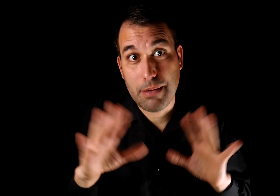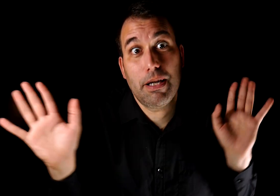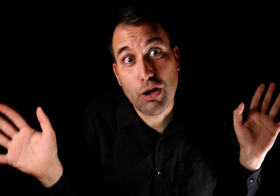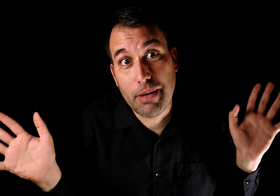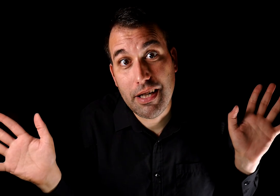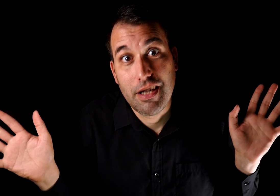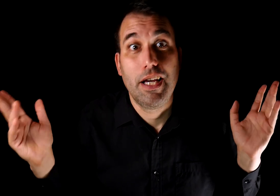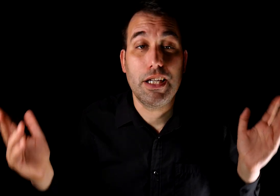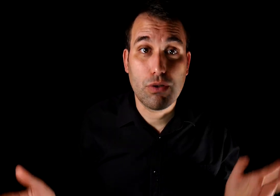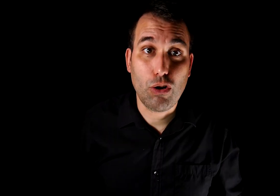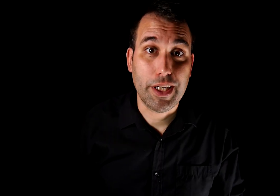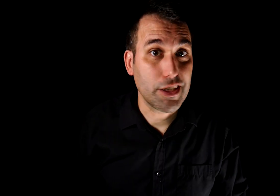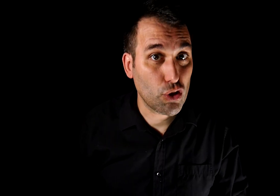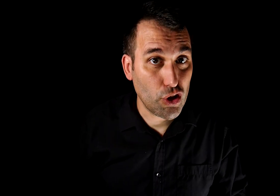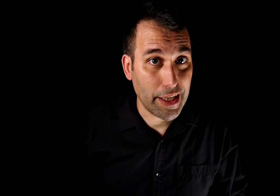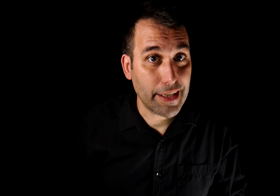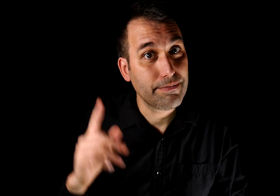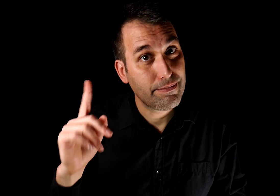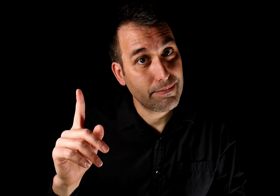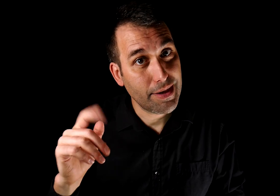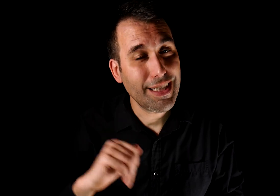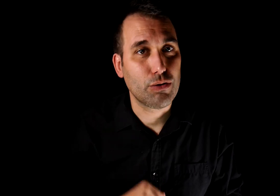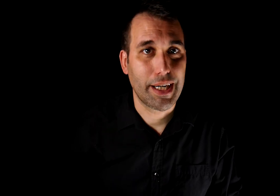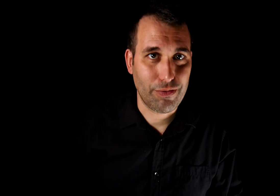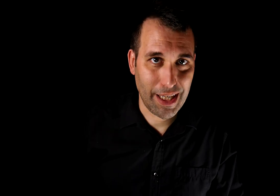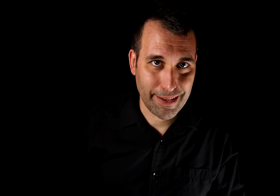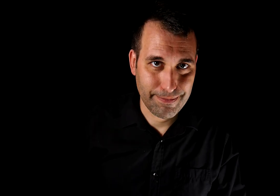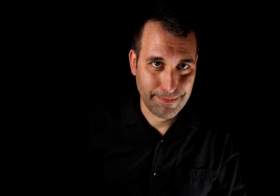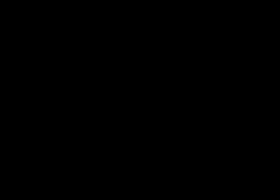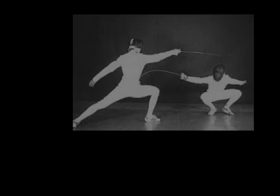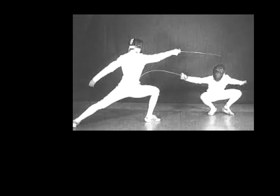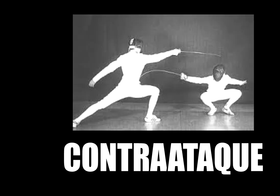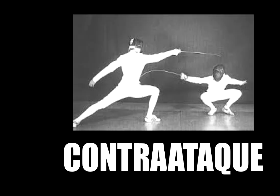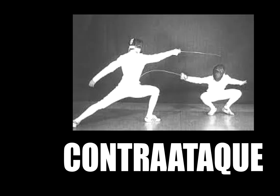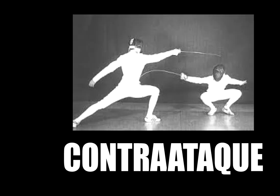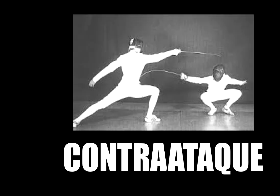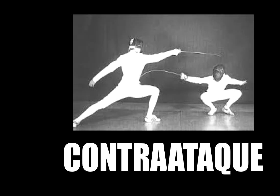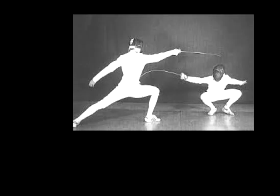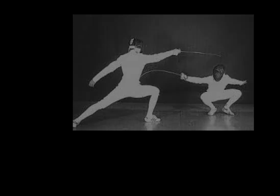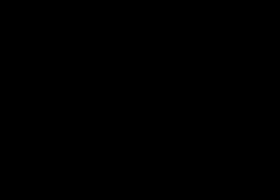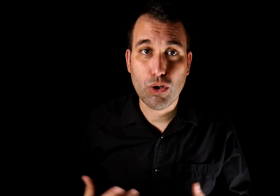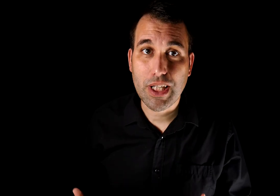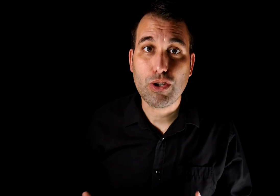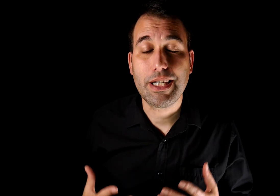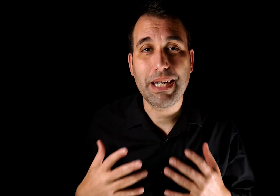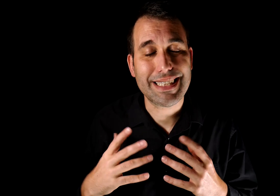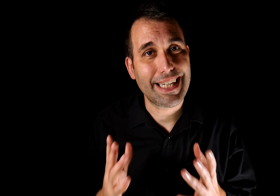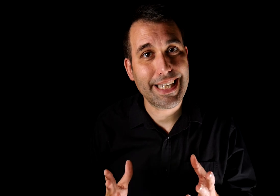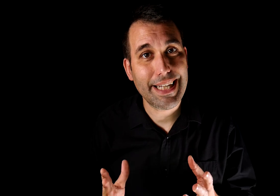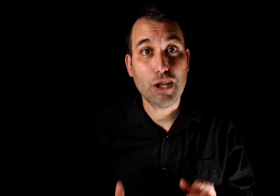simple broma, es una lógica distorsionada, y es una red flag. El contraataque. Luego está lo que se llama la estrategia del